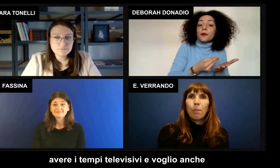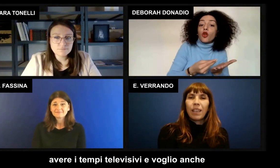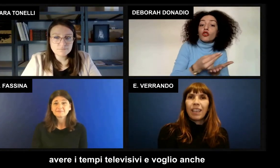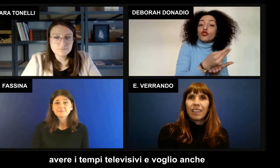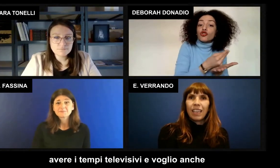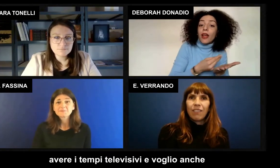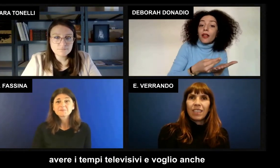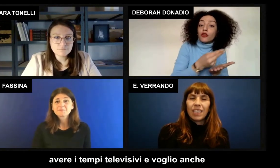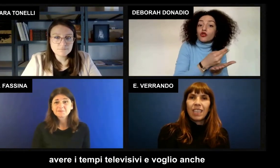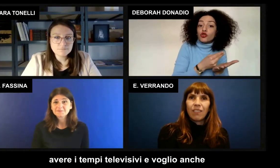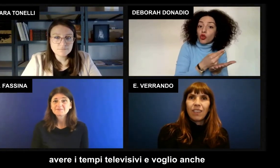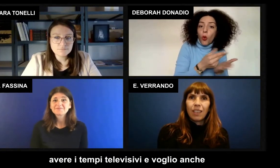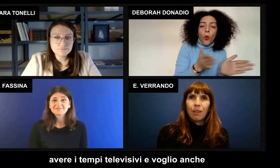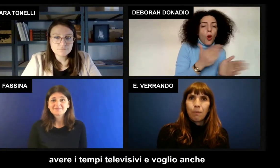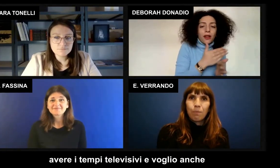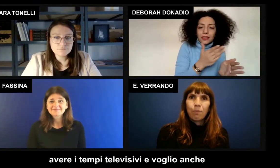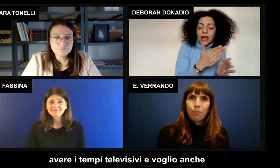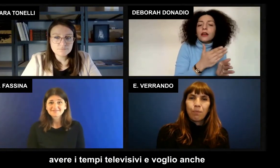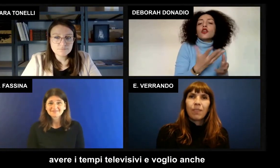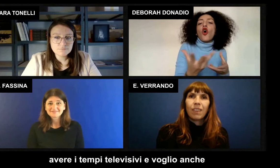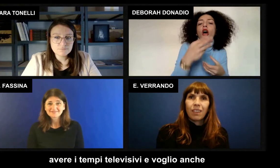tempi televisivi